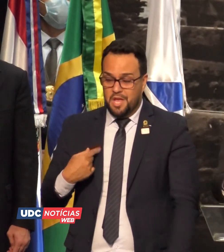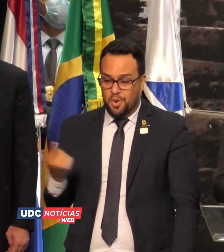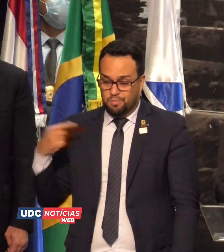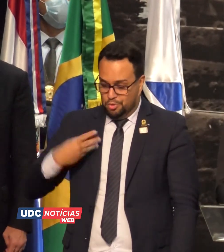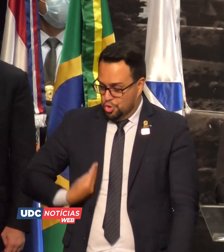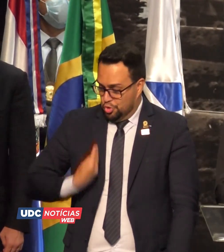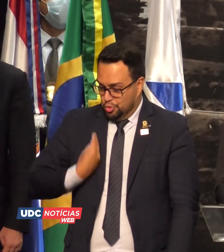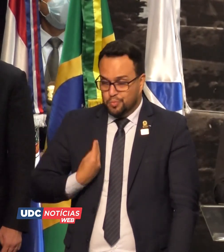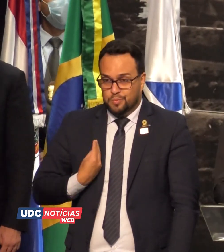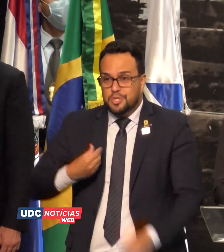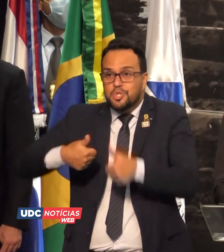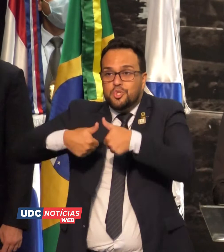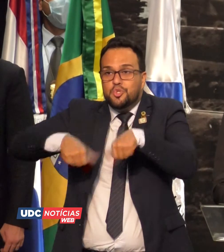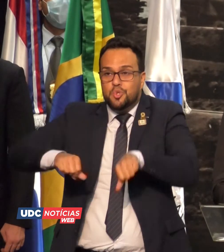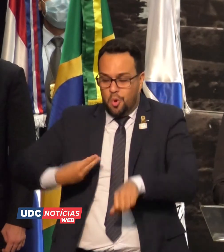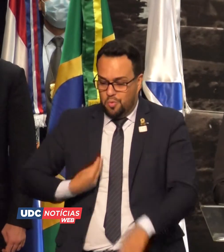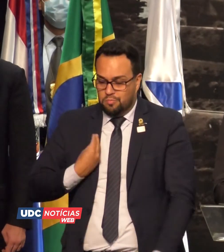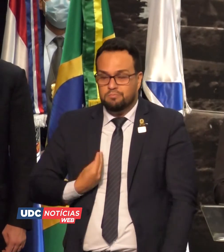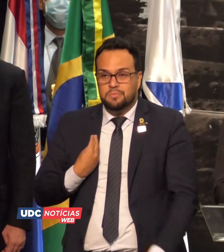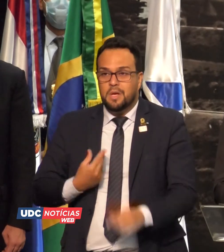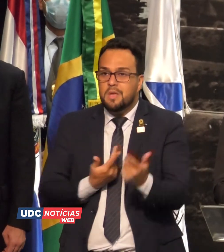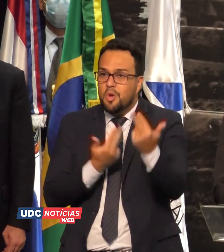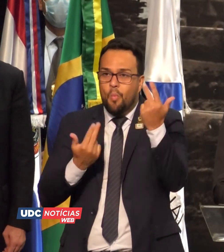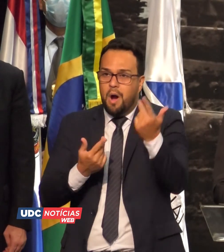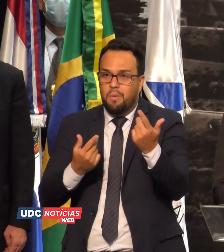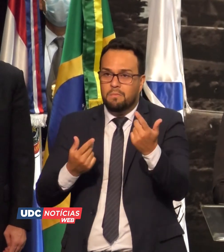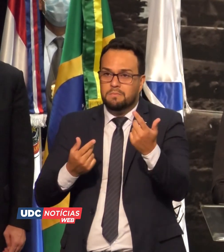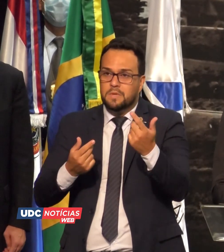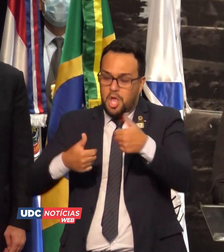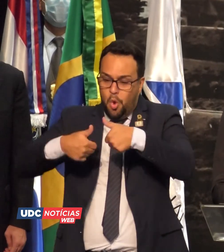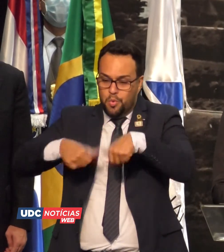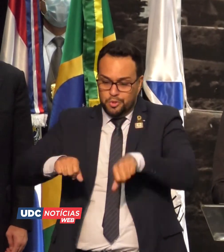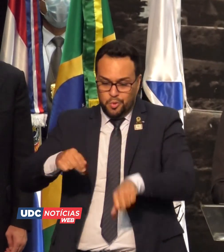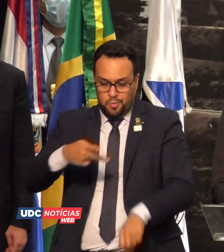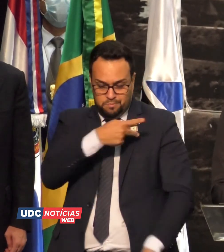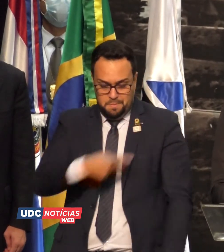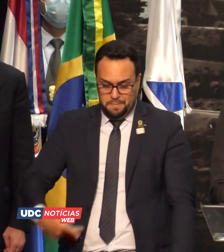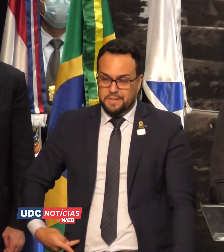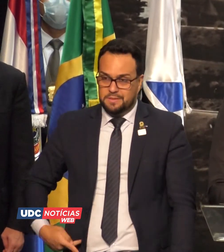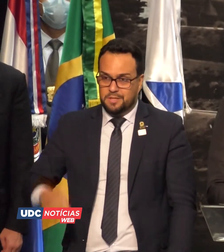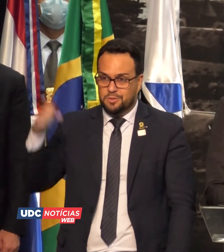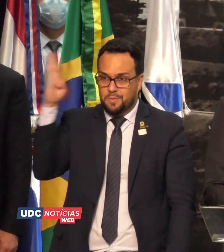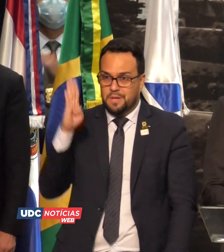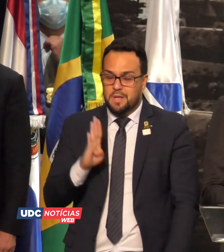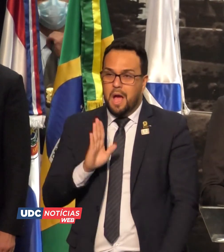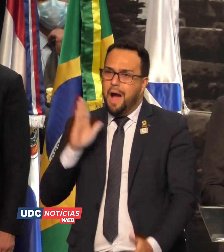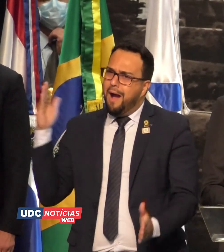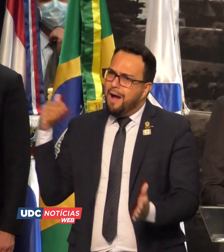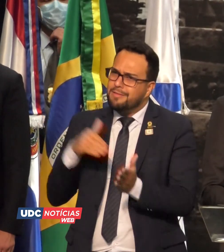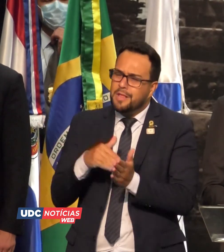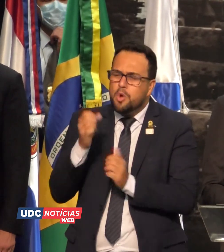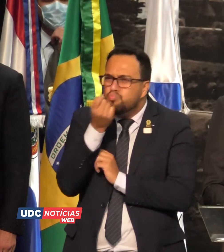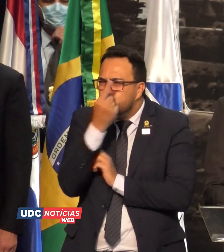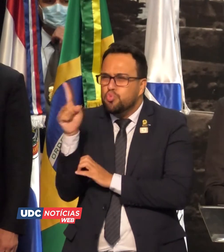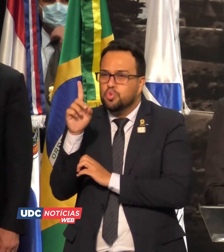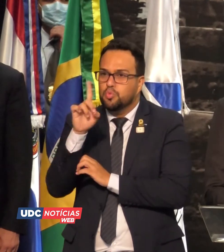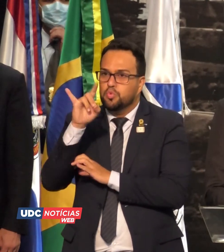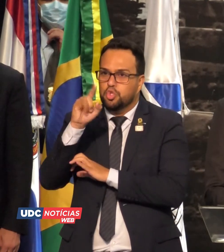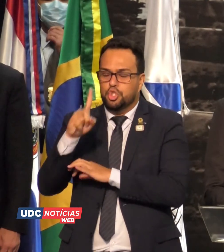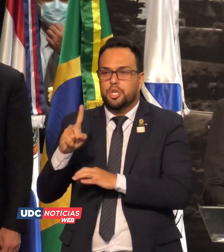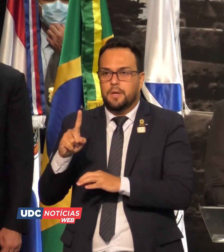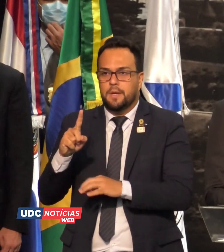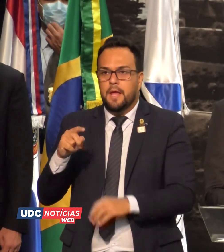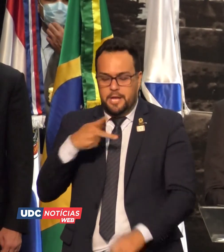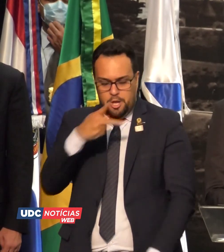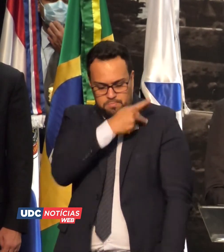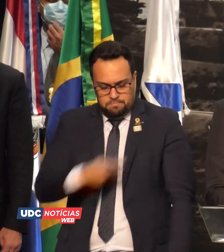estou de passagem também pela presidência da República, até o último dia do meu mandato, procurarei